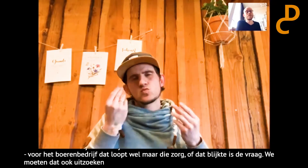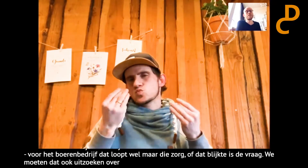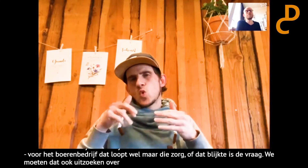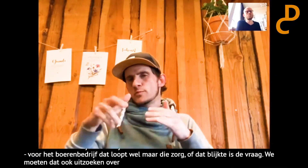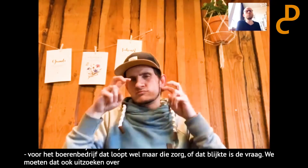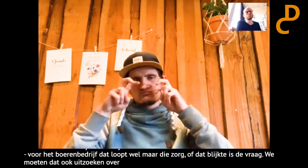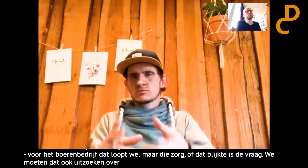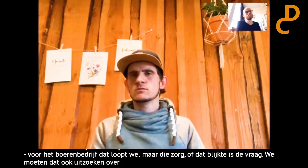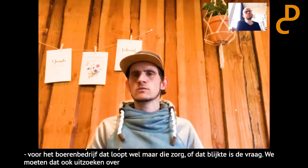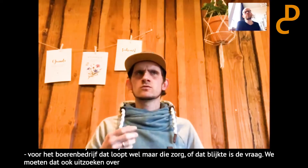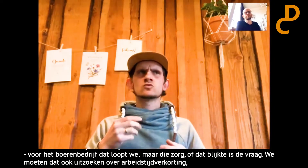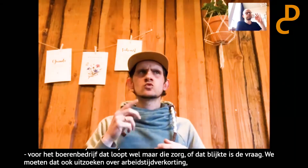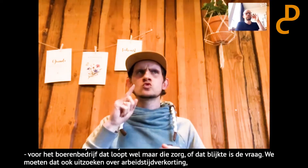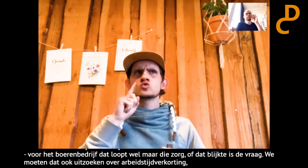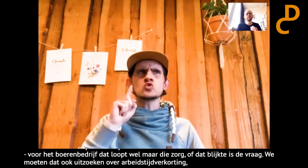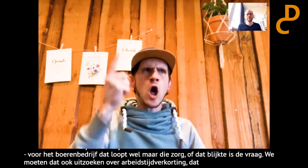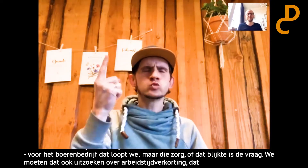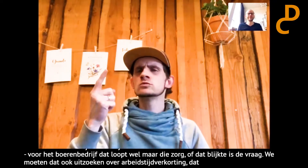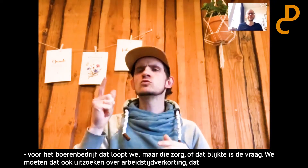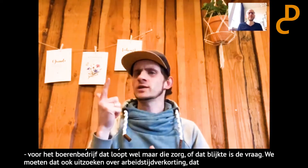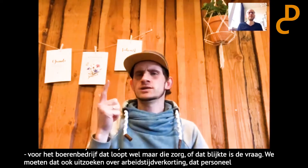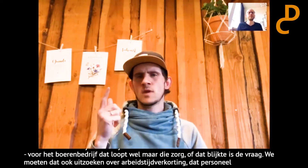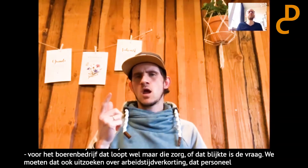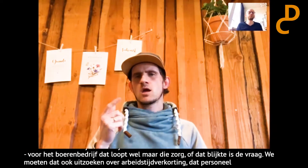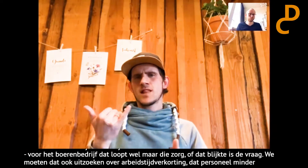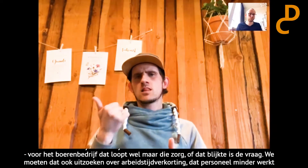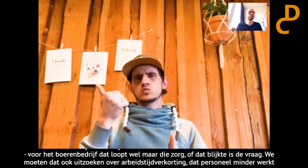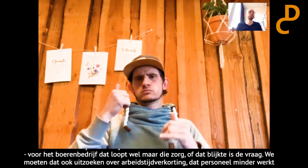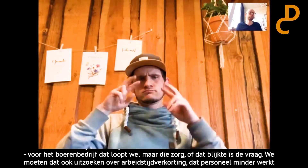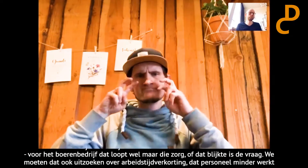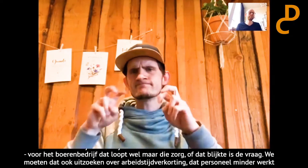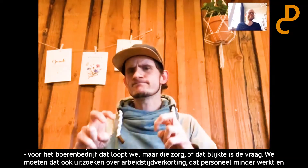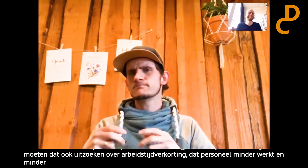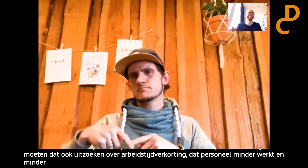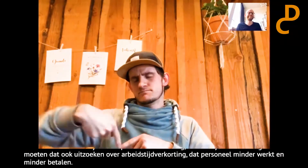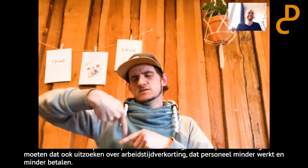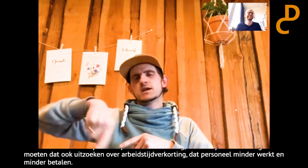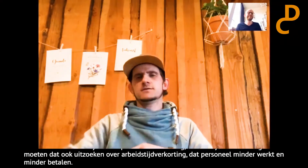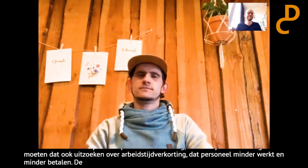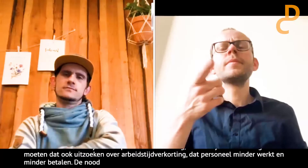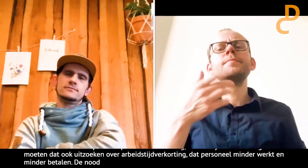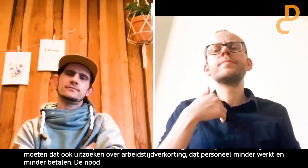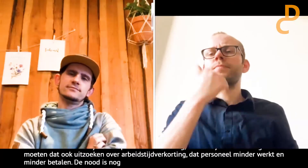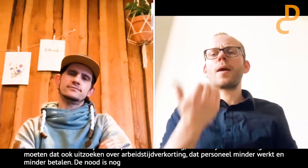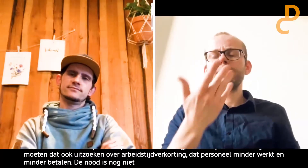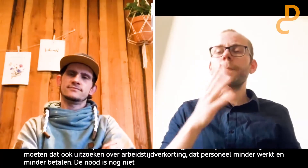werkt en dat ik ook minder hoef te betalen. Maar dat moet ik nog allemaal uitzoeken. De nood is nog niet heel hoog, dus ik heb tijd om het binnenkort te gaan uitzoeken.